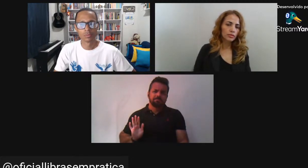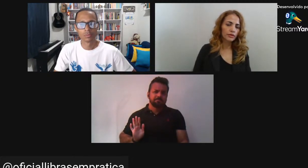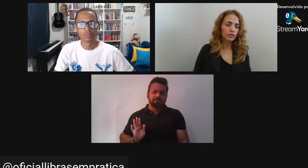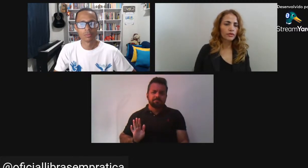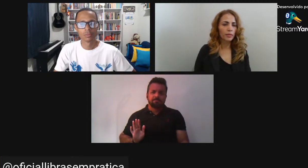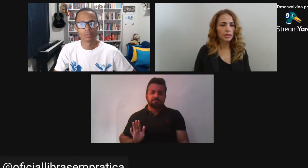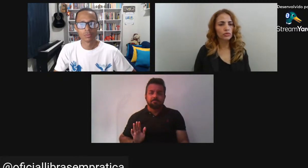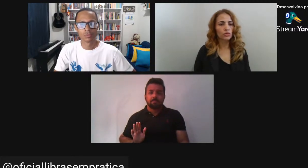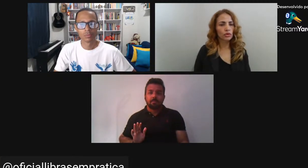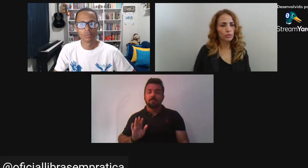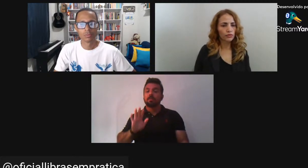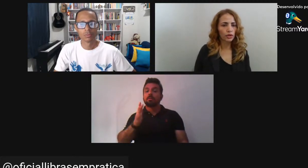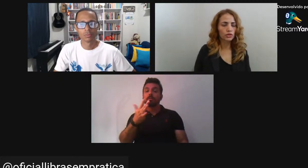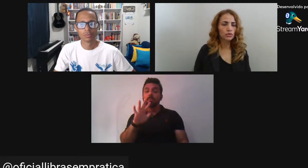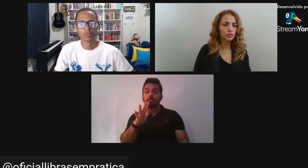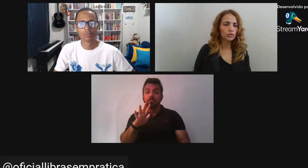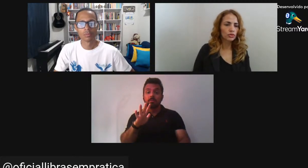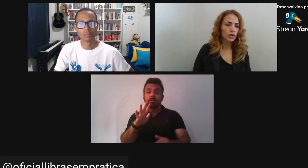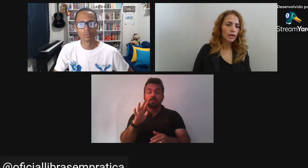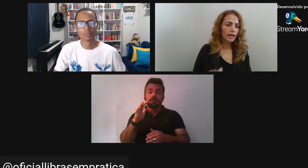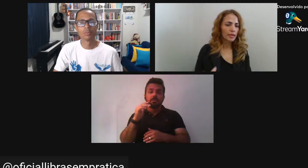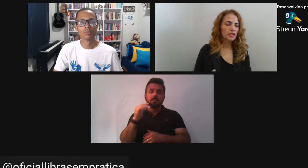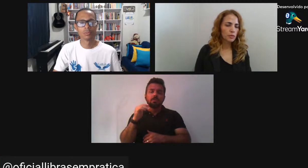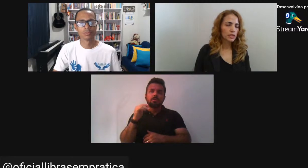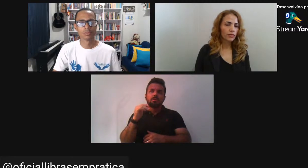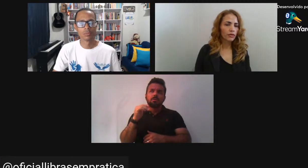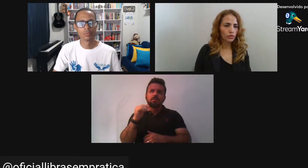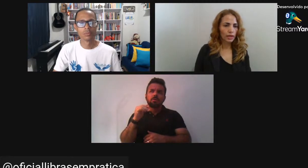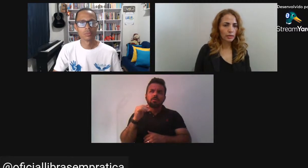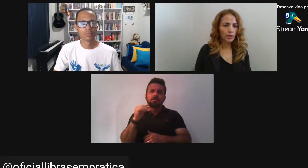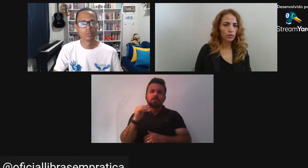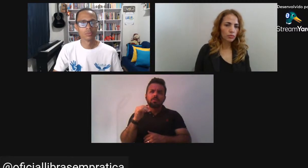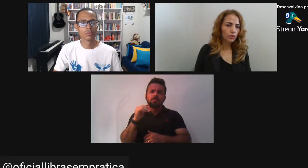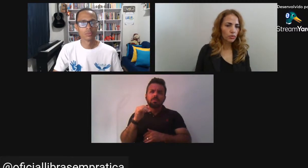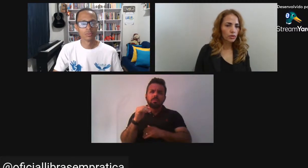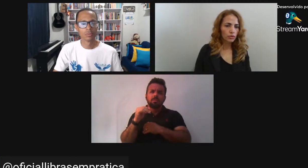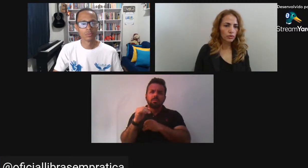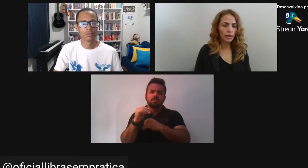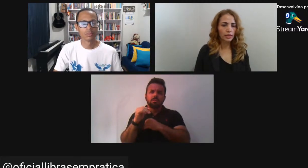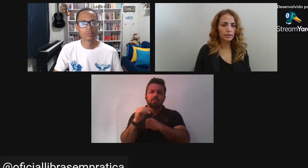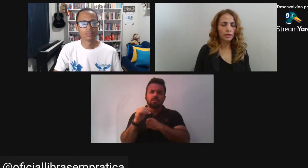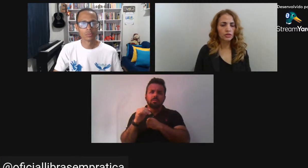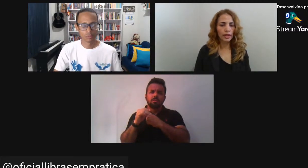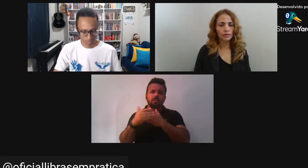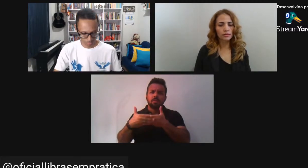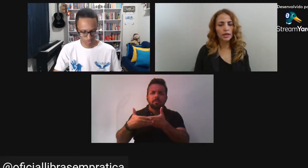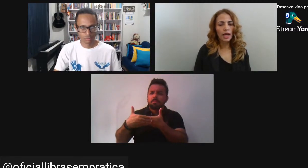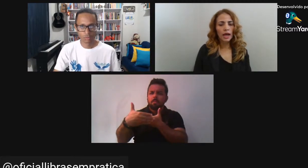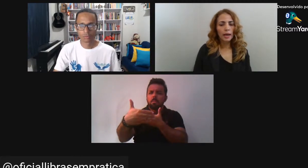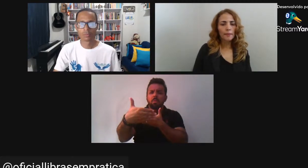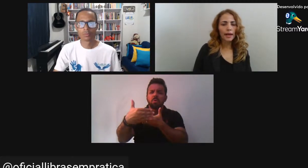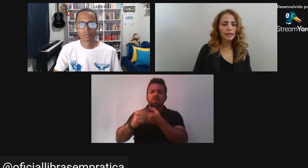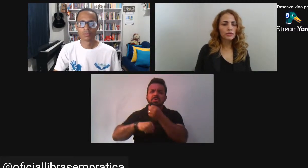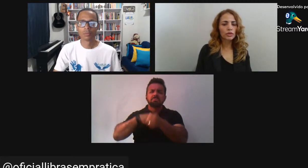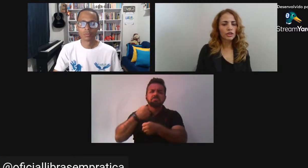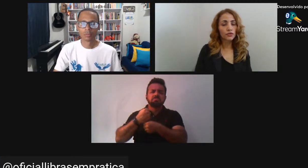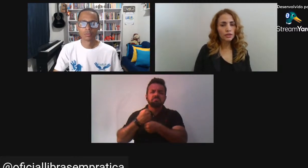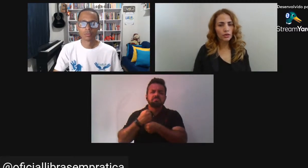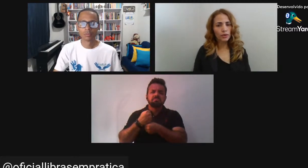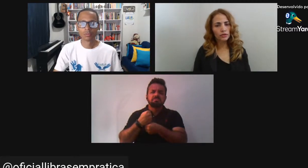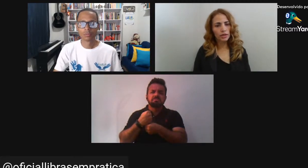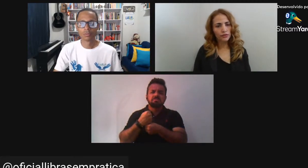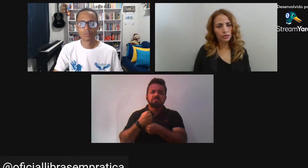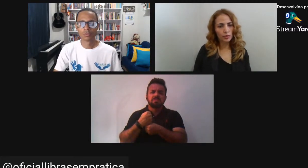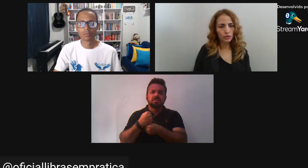produzir Uma fotografia mais autônoma Fora do estúdio Mais específica E voltada para algum público Selecionado Mas durante